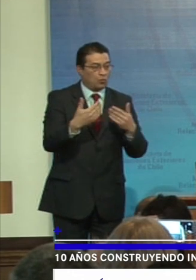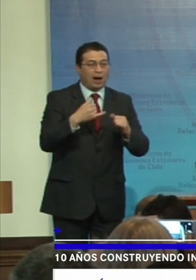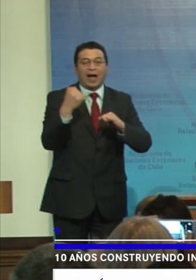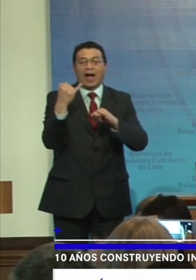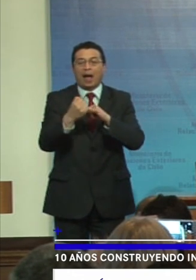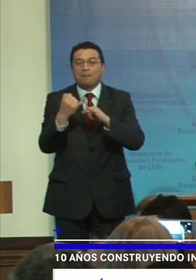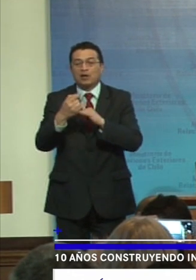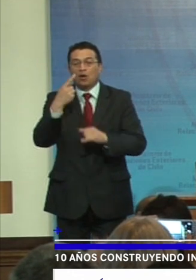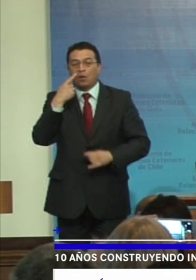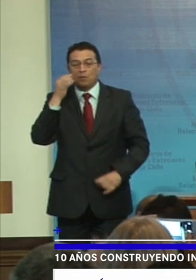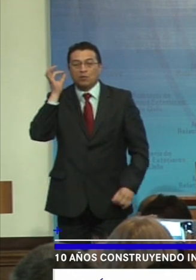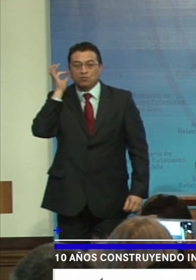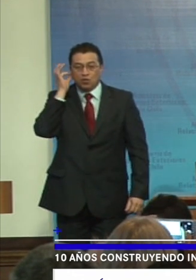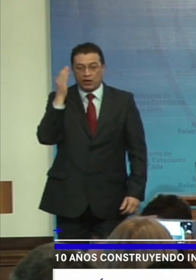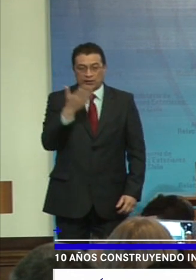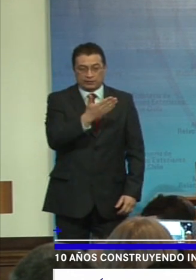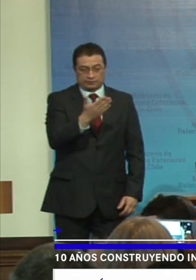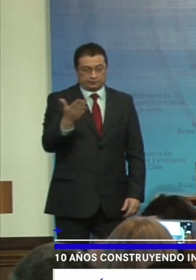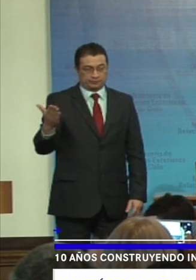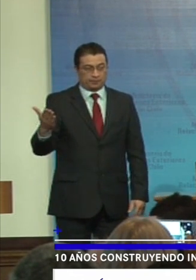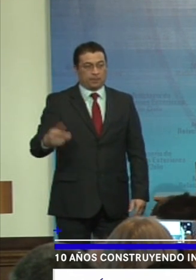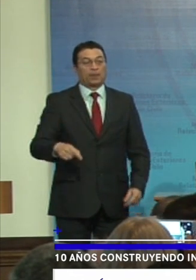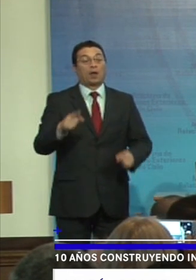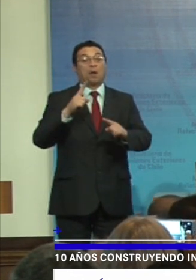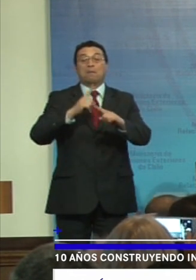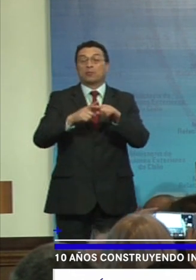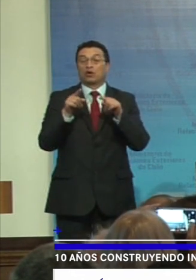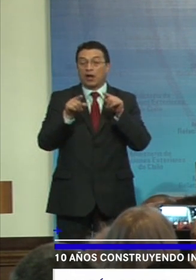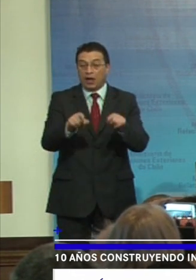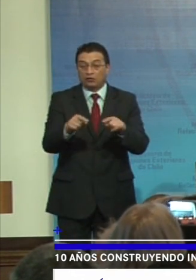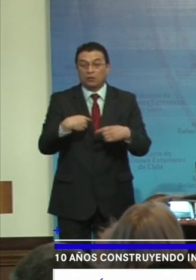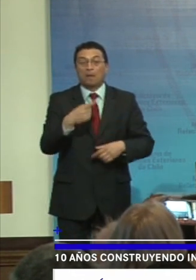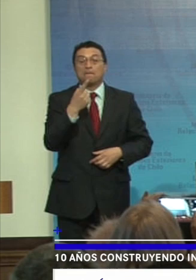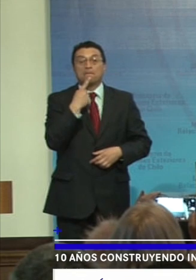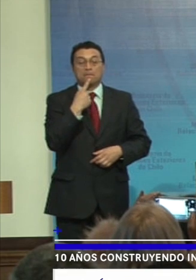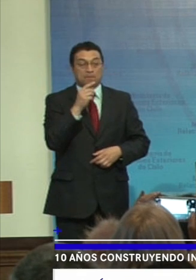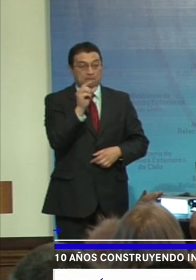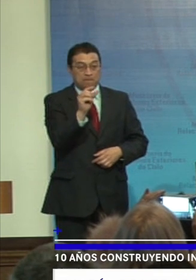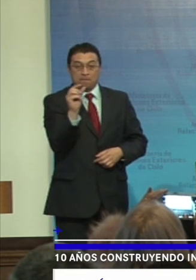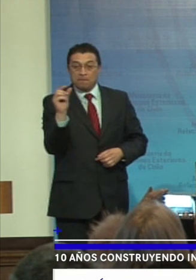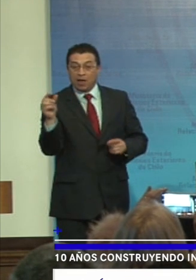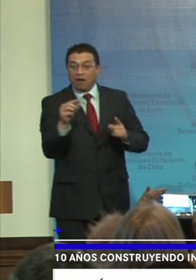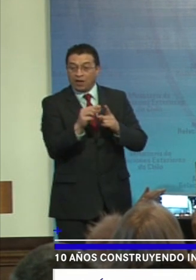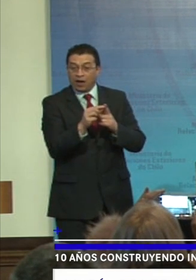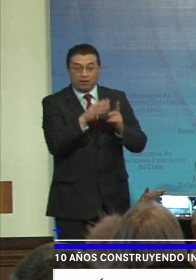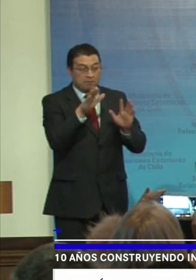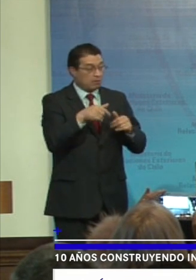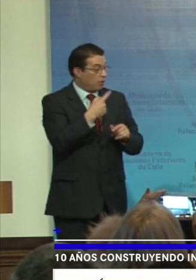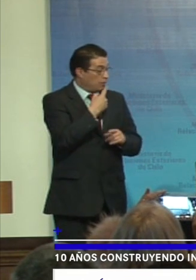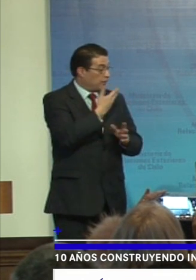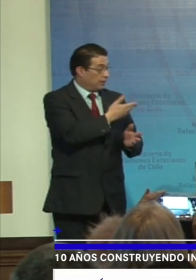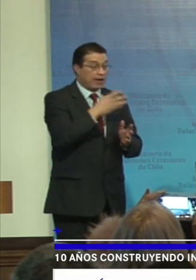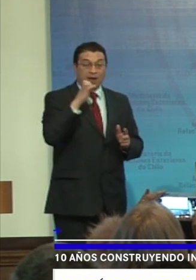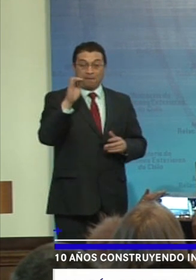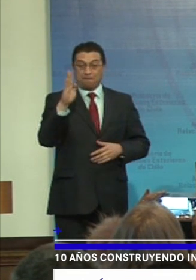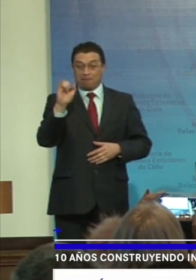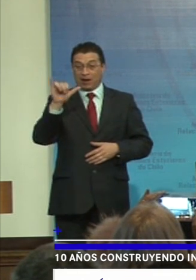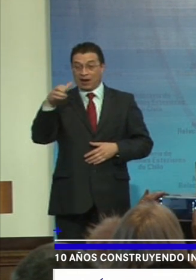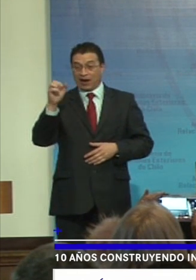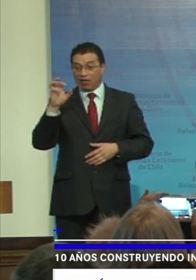y amigas. Y por eso, siguiendo las palabras que decía el embajador Quesada, a agradezco